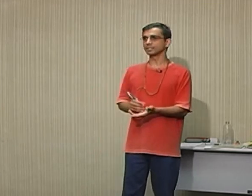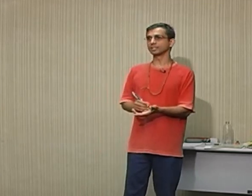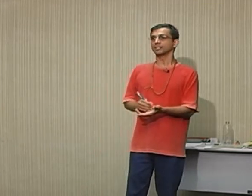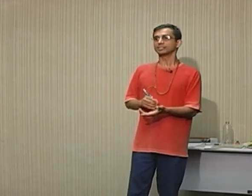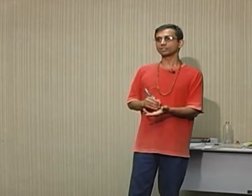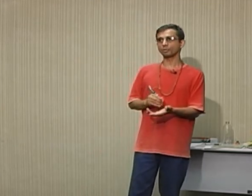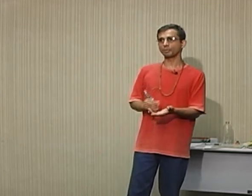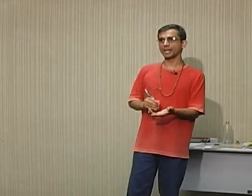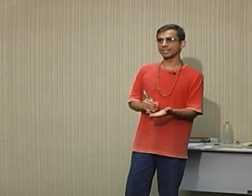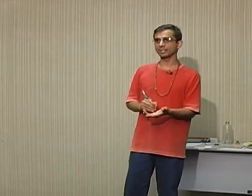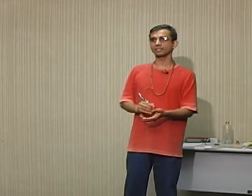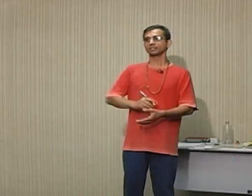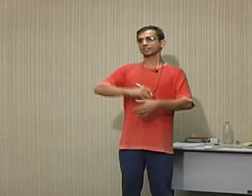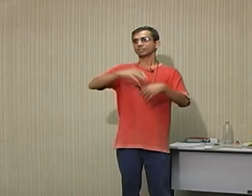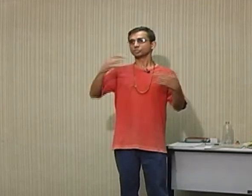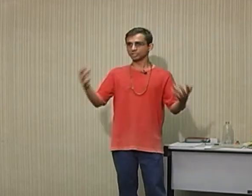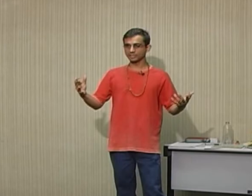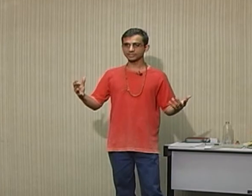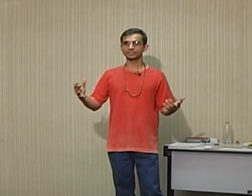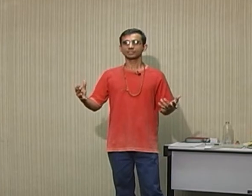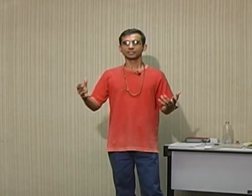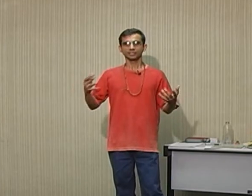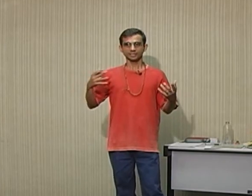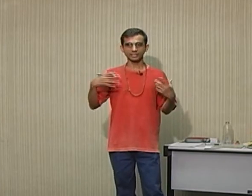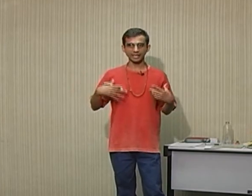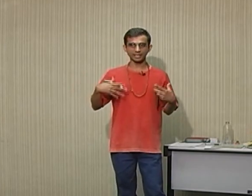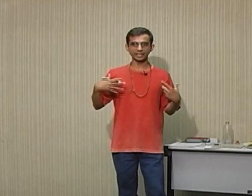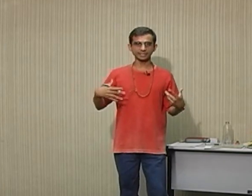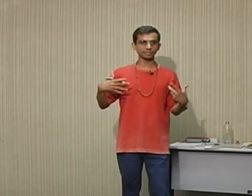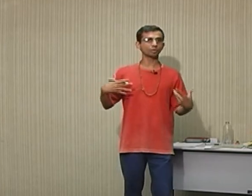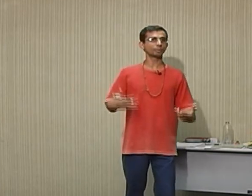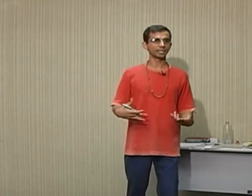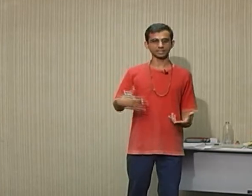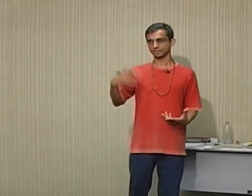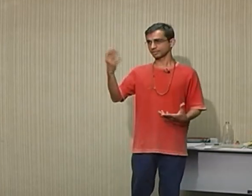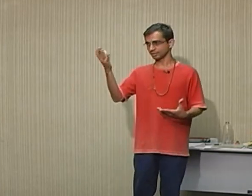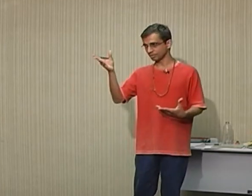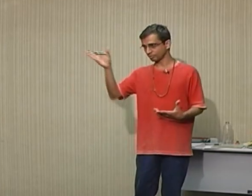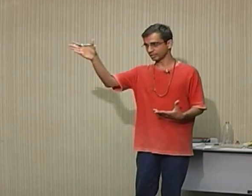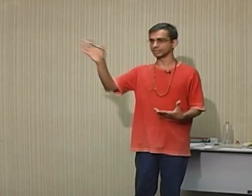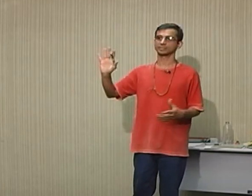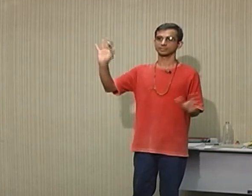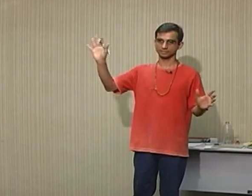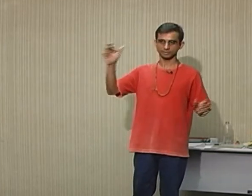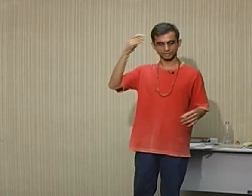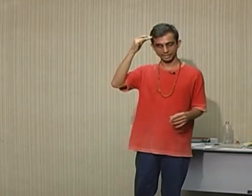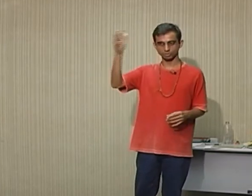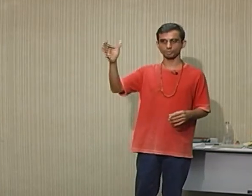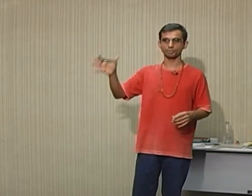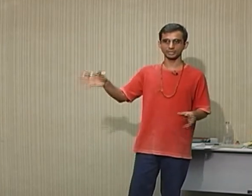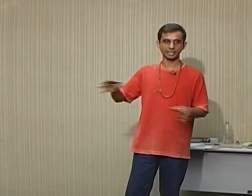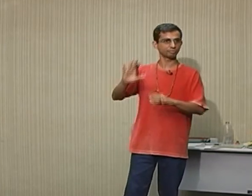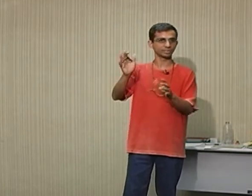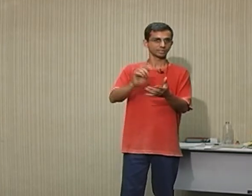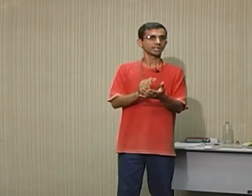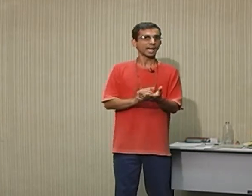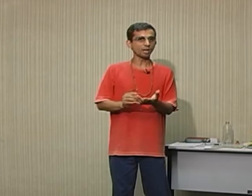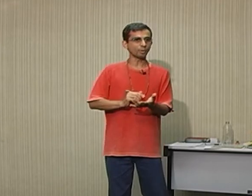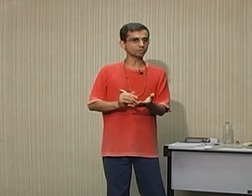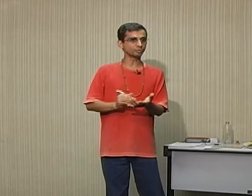E centopeia diz que ela é centopeia e feliz. Segue sua própria ideia, enfim. Aí eu boto o